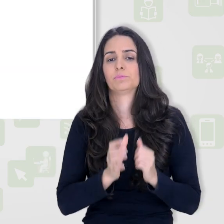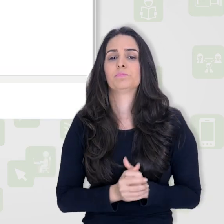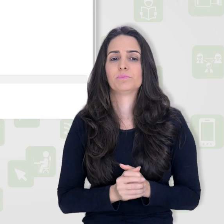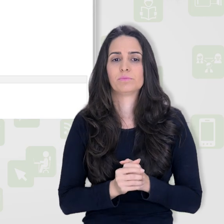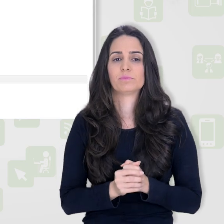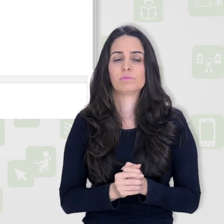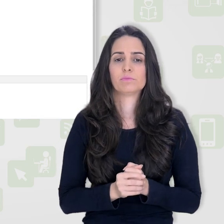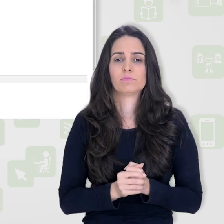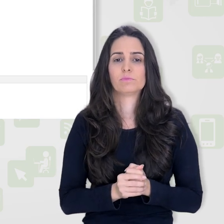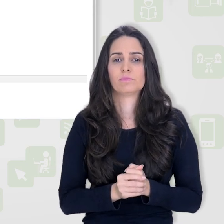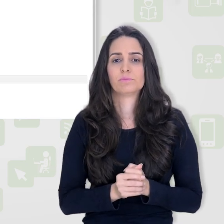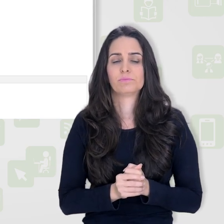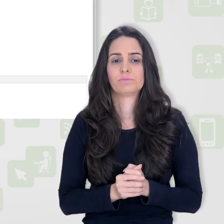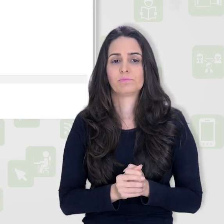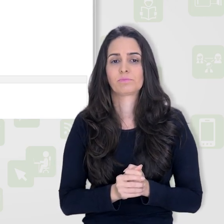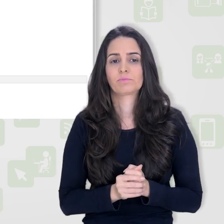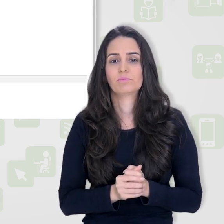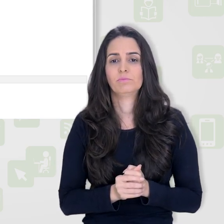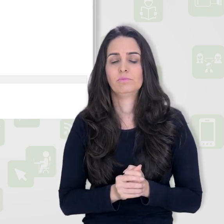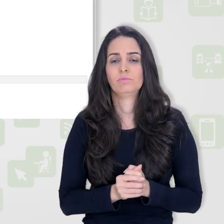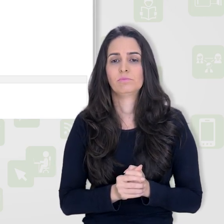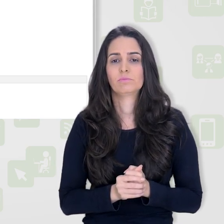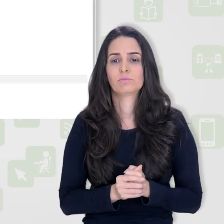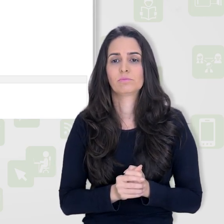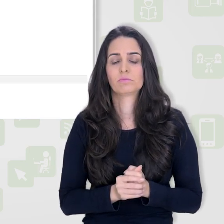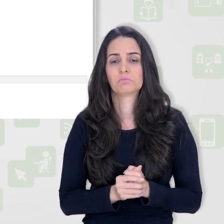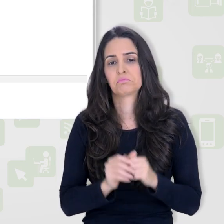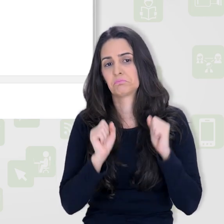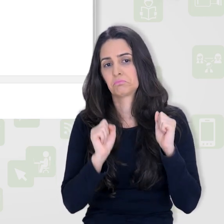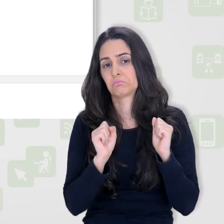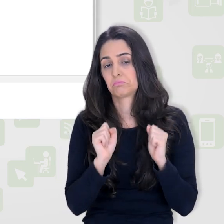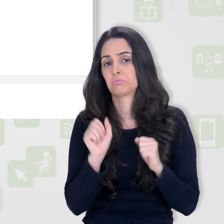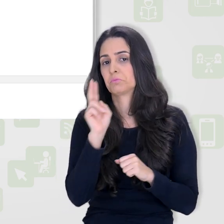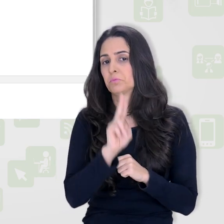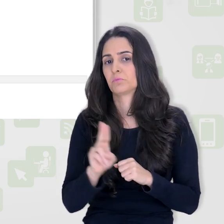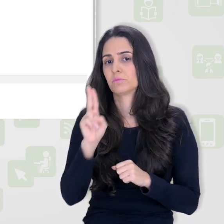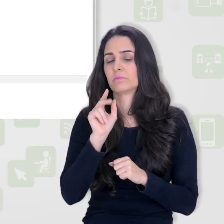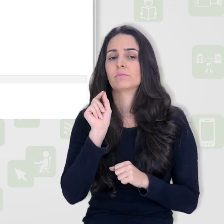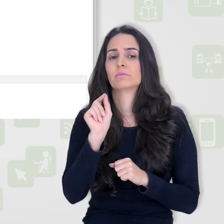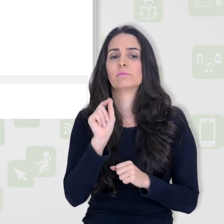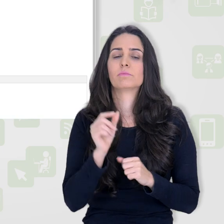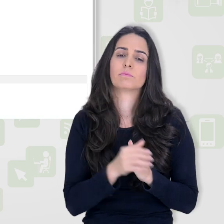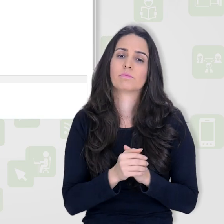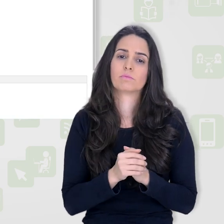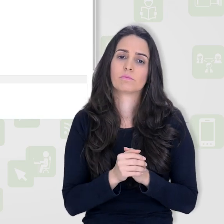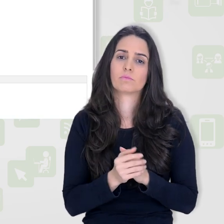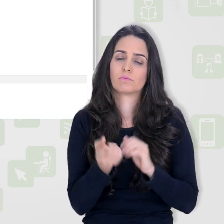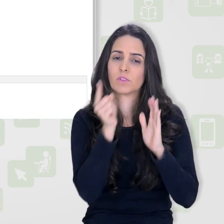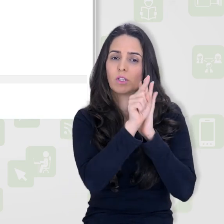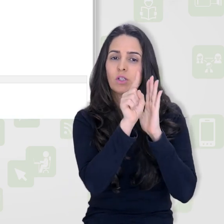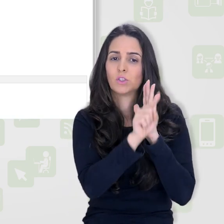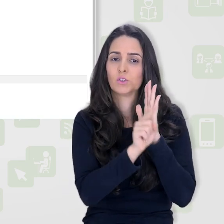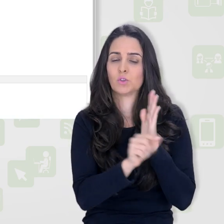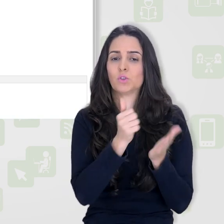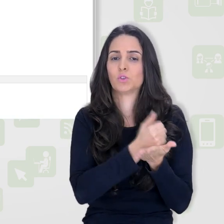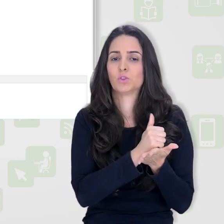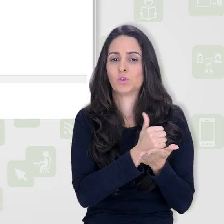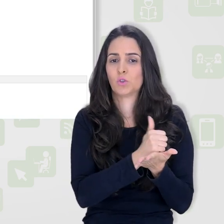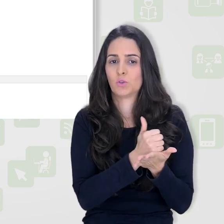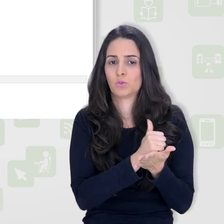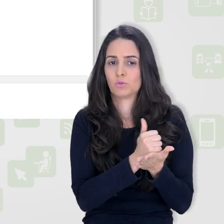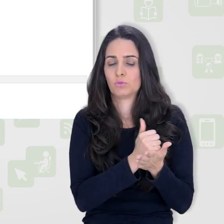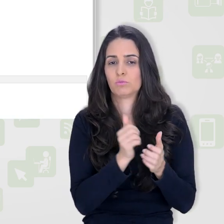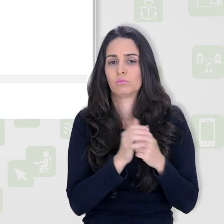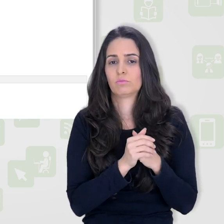adicionar essa outra categoria. Uma possibilidade também é utilizar as categorias de questões